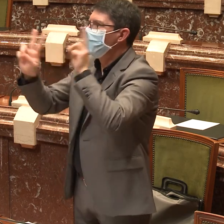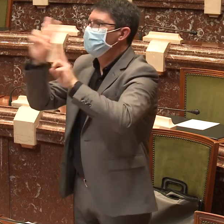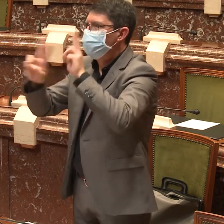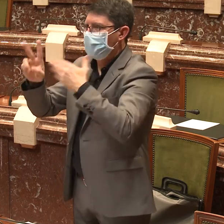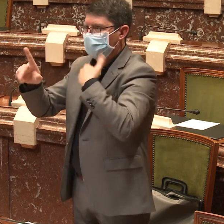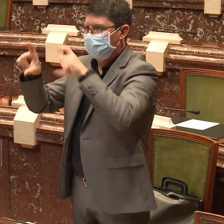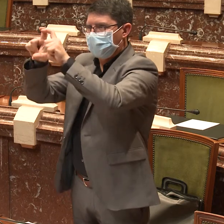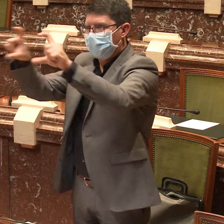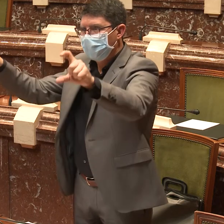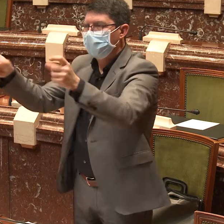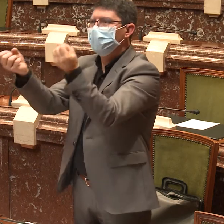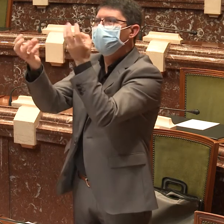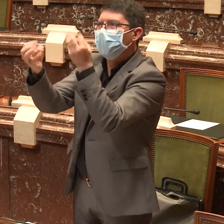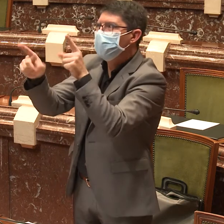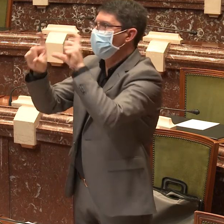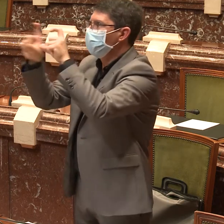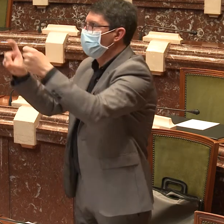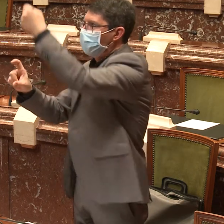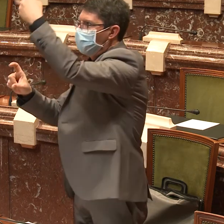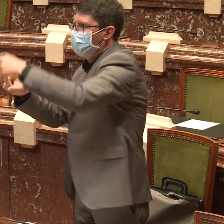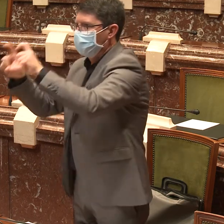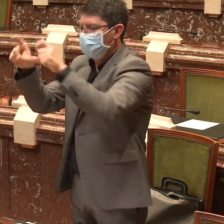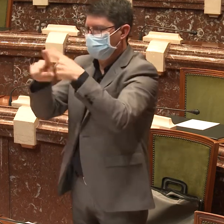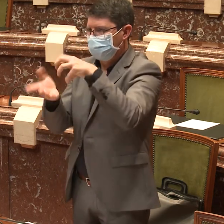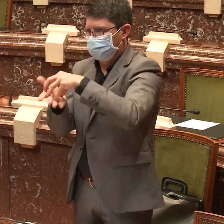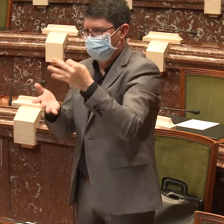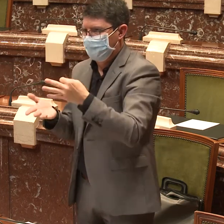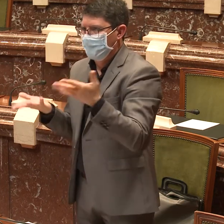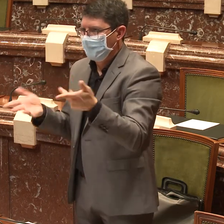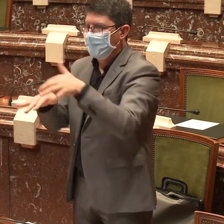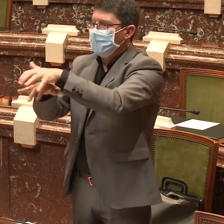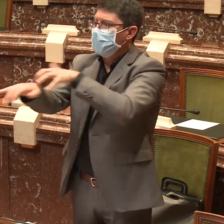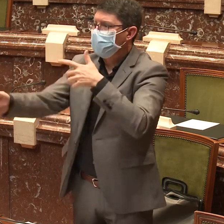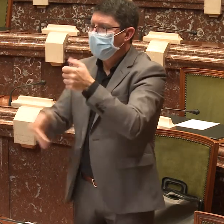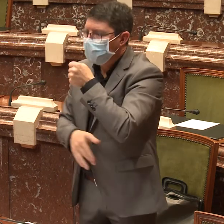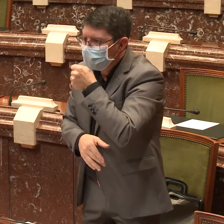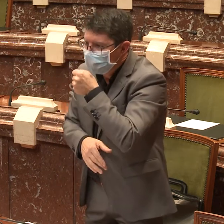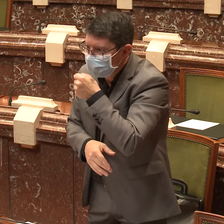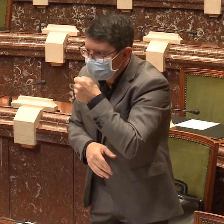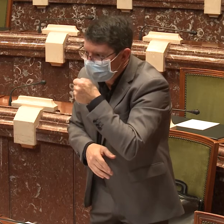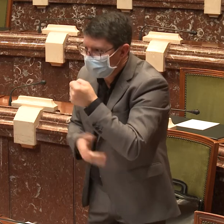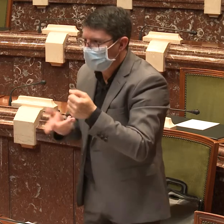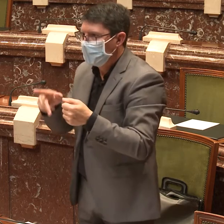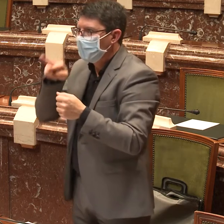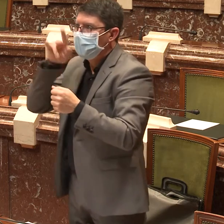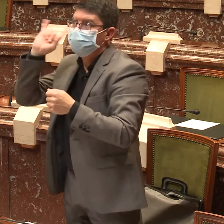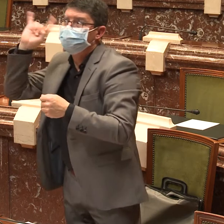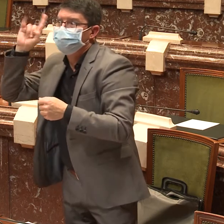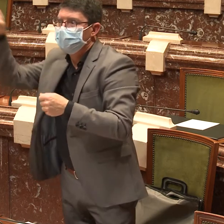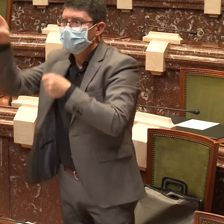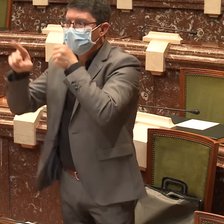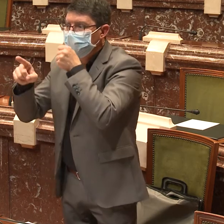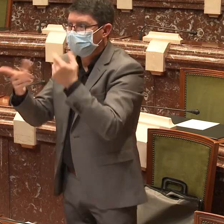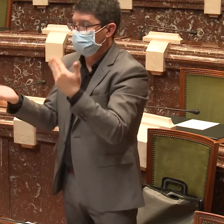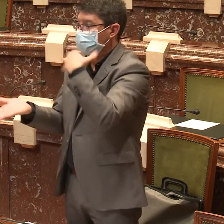adaptados a un colectivo que necesitamos recibir la información de forma visual. Son confusos y peligrosos. En muchos